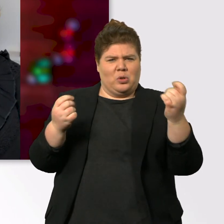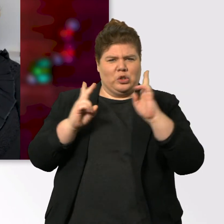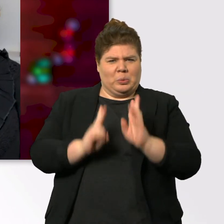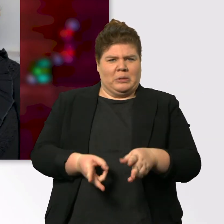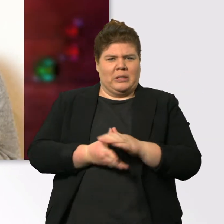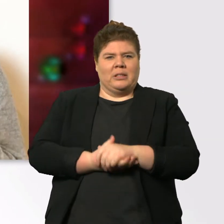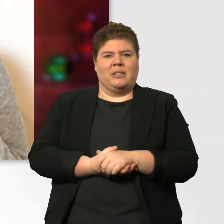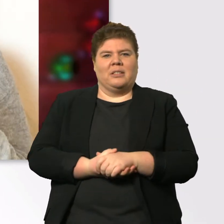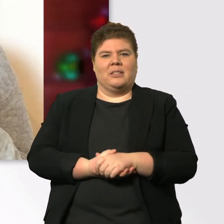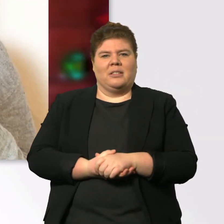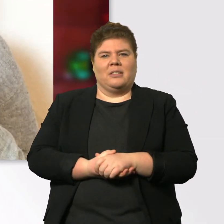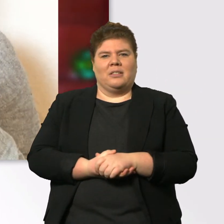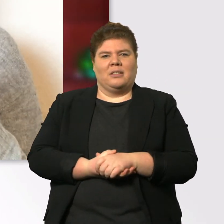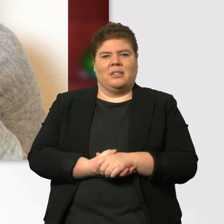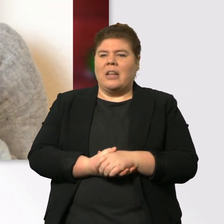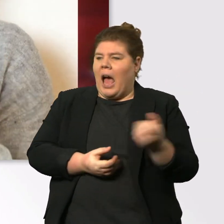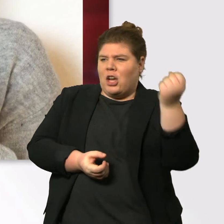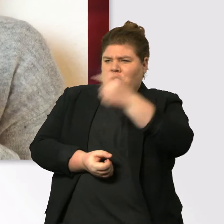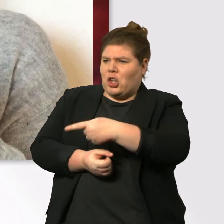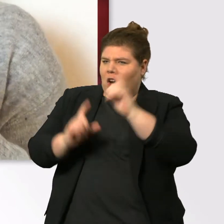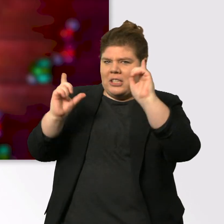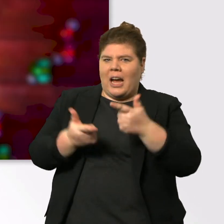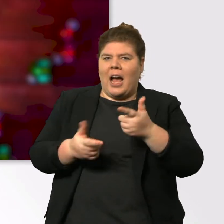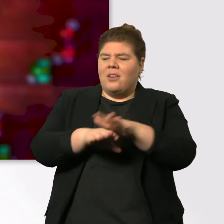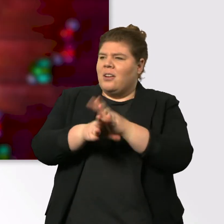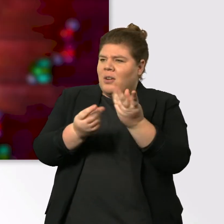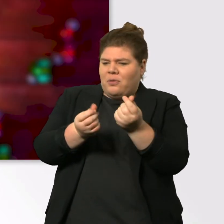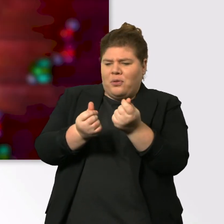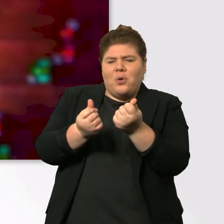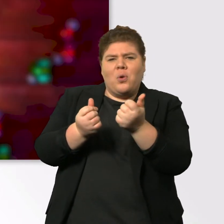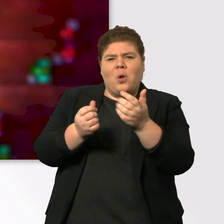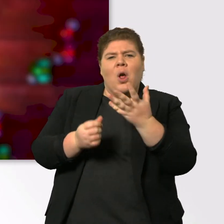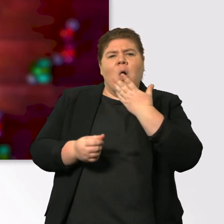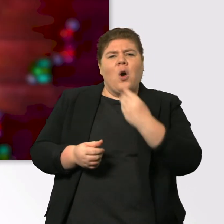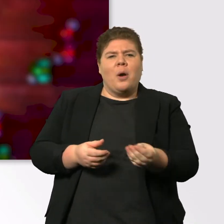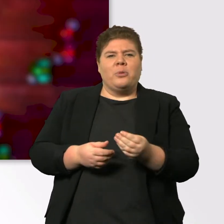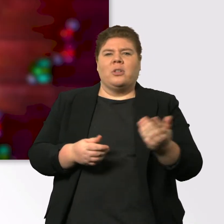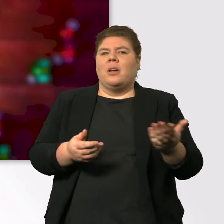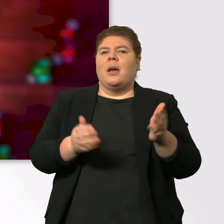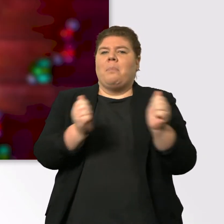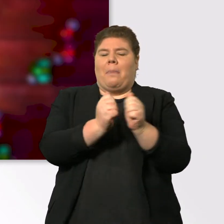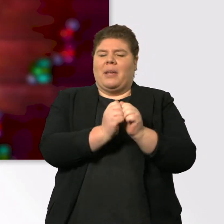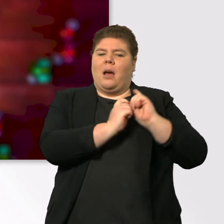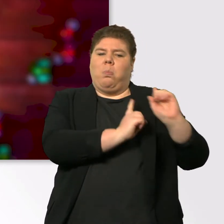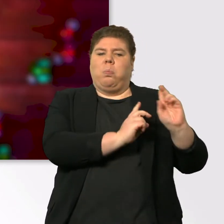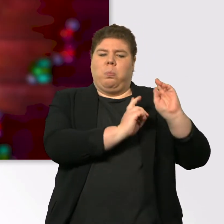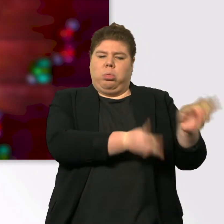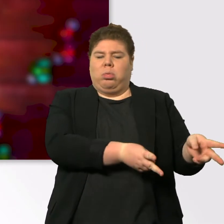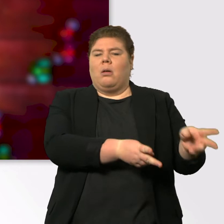Äh... Das ist doch kein Schrott. Das fühlt sich voll hübsch an. Gut, Papier kommt bei mir alles auf den Boden. Ist das eine Kerze? Das ist